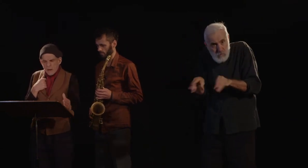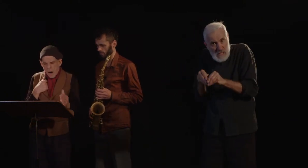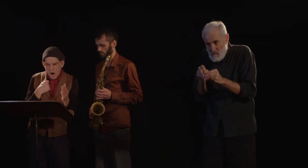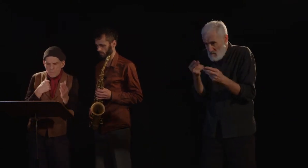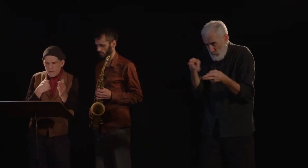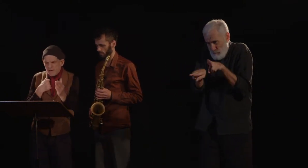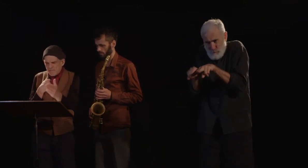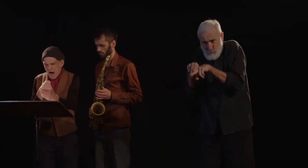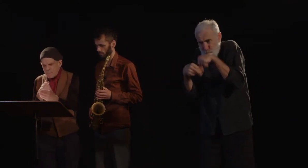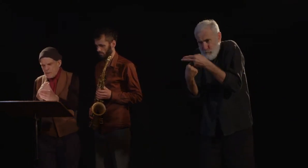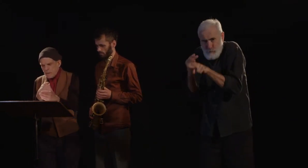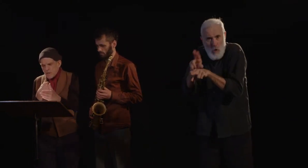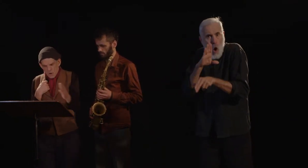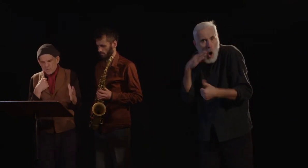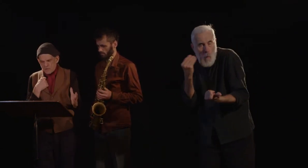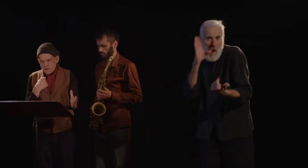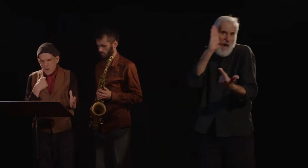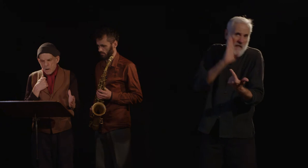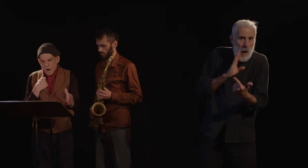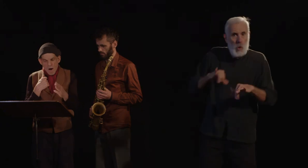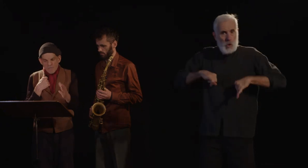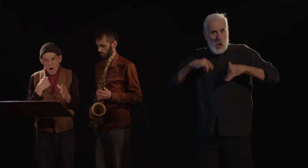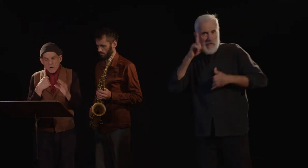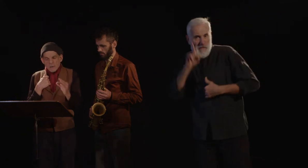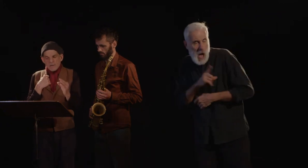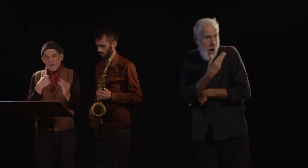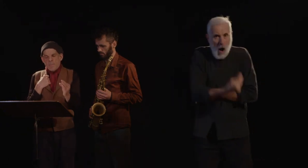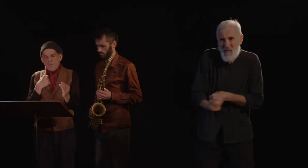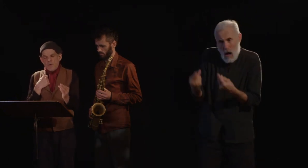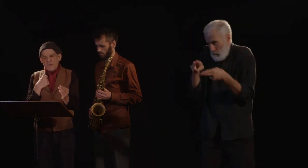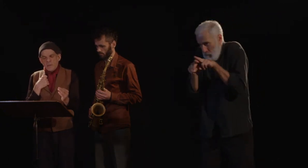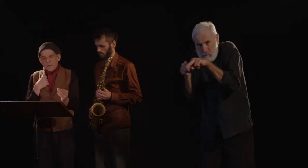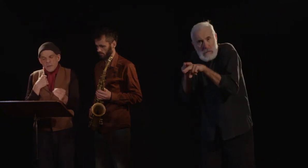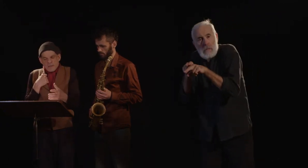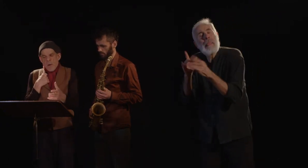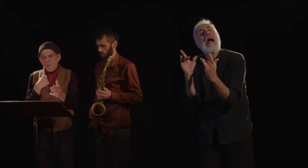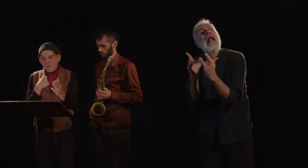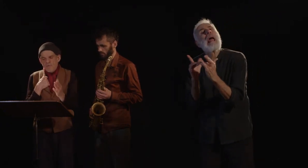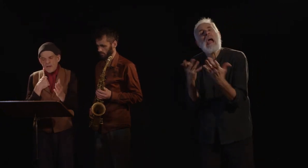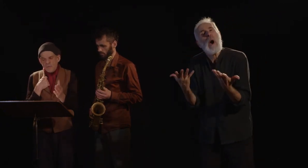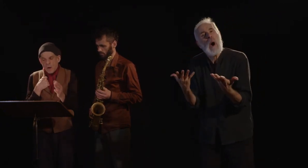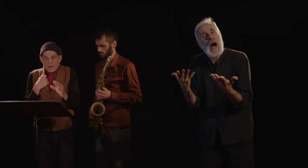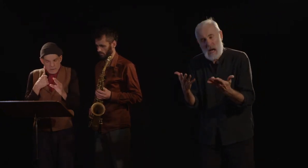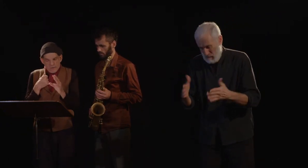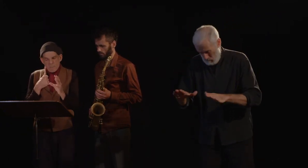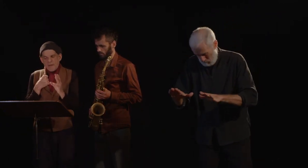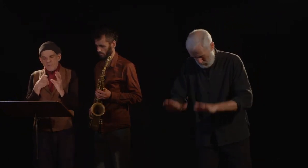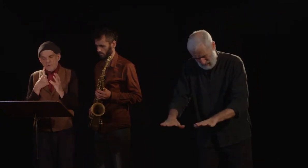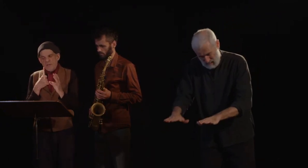hommes, femmes, jeunes filles, enfants, n'ayant pour lit, n'ayant pour couverture. J'ai presque dit